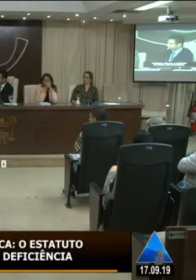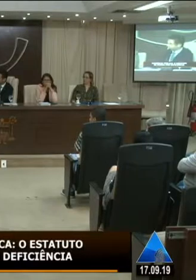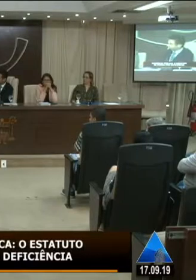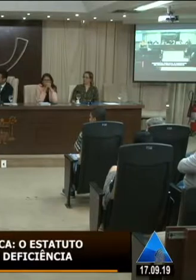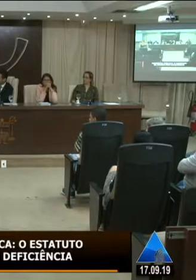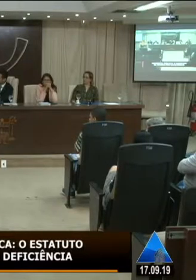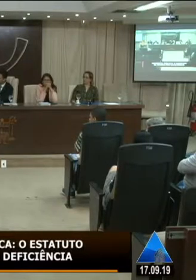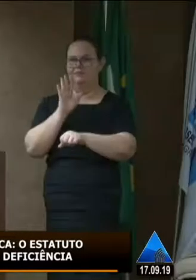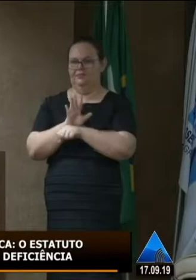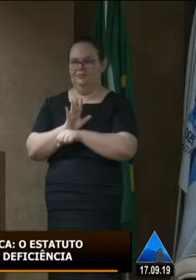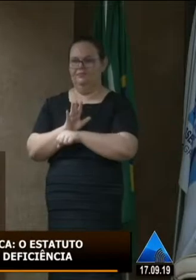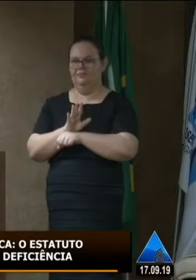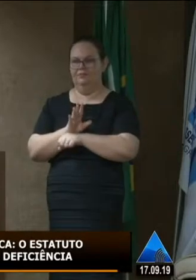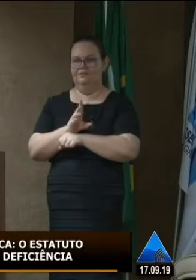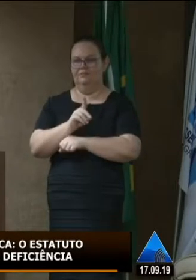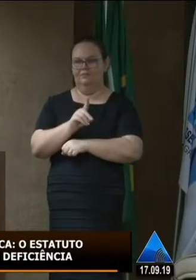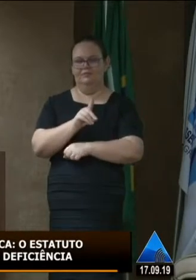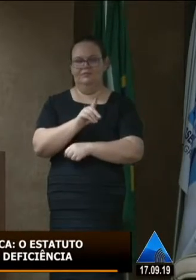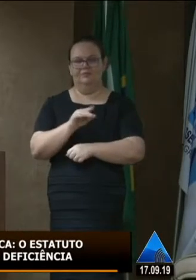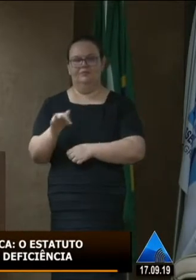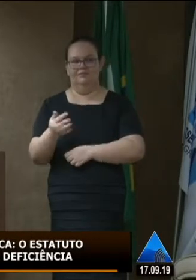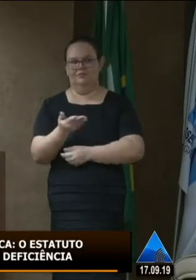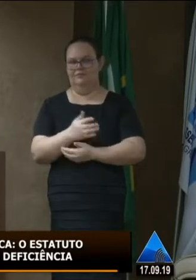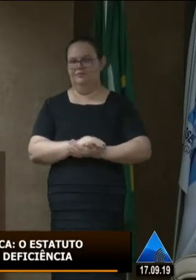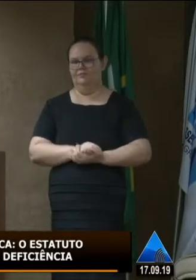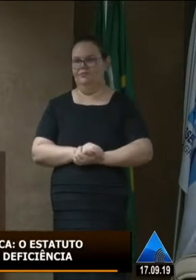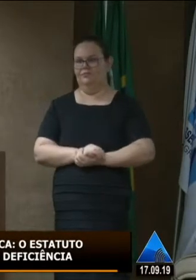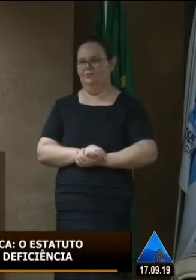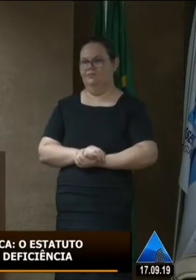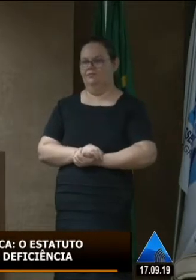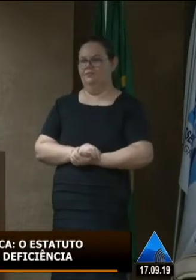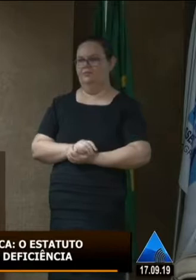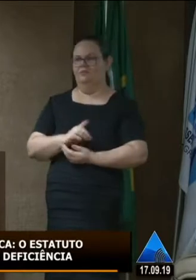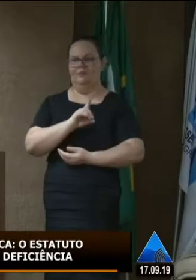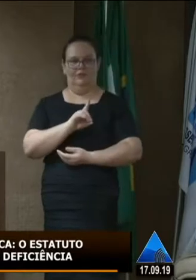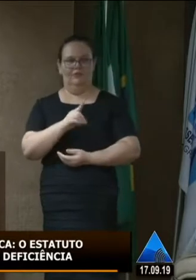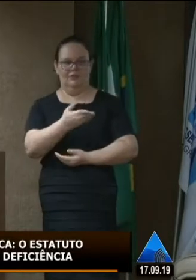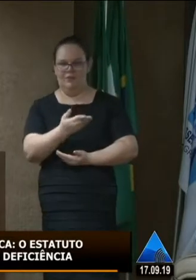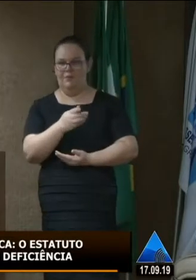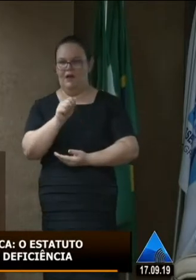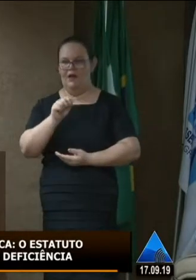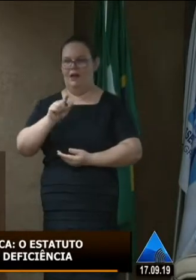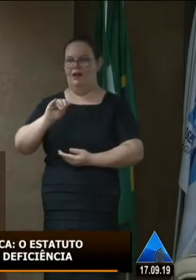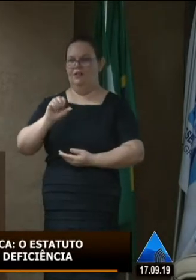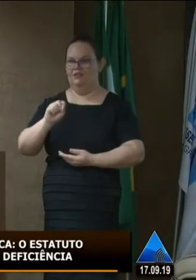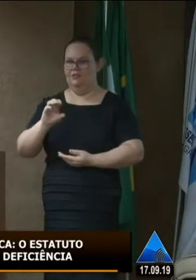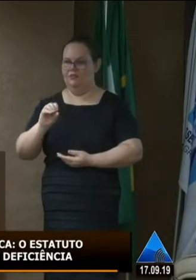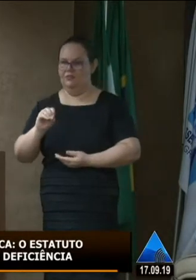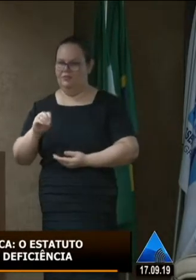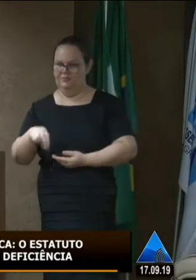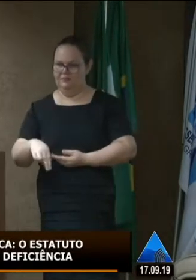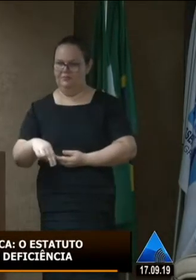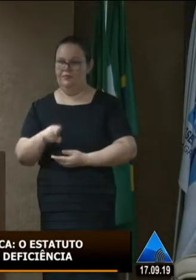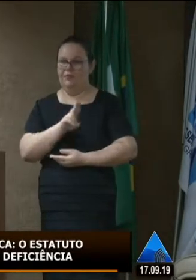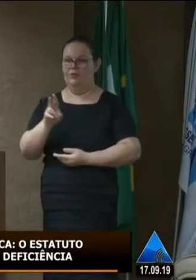Boa tarde deputado boa tarde a todos deputado Alisson em nome das pessoas com deficiência